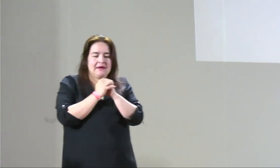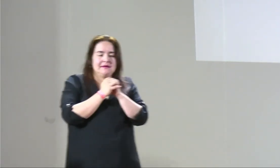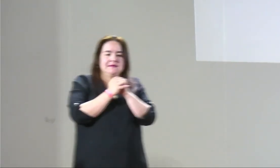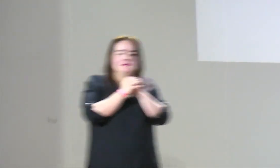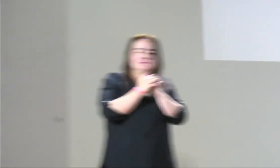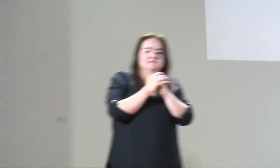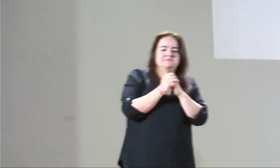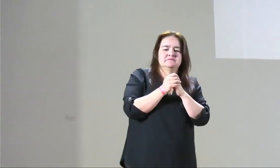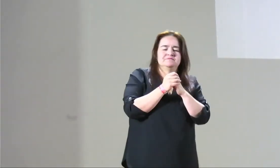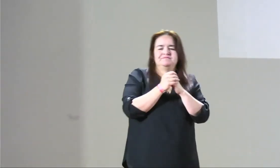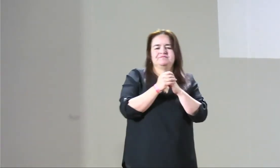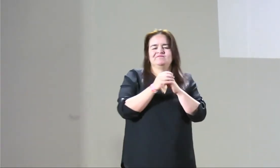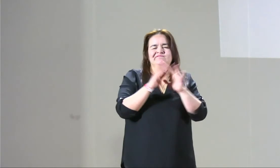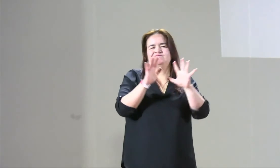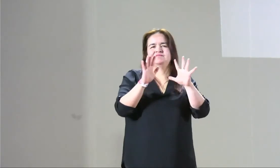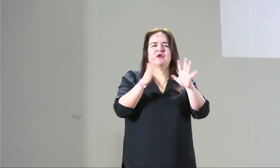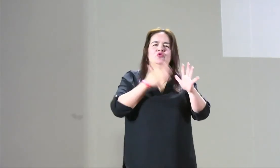Es una pregunta bastante compleja.